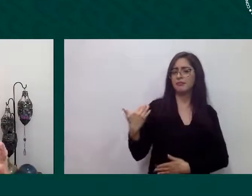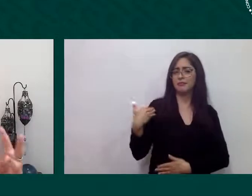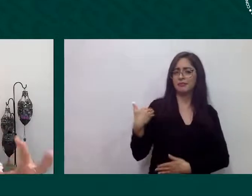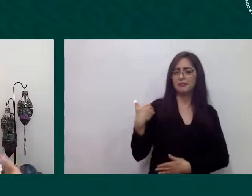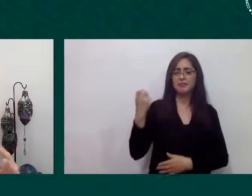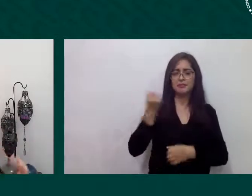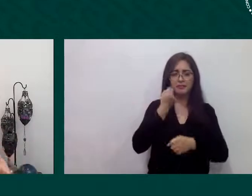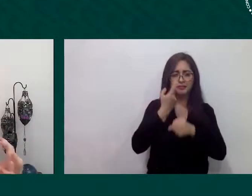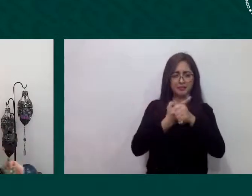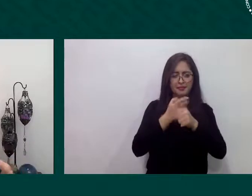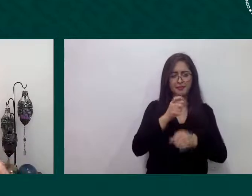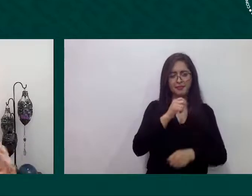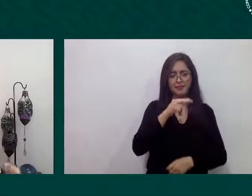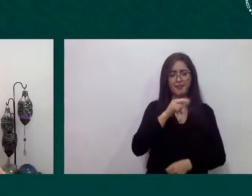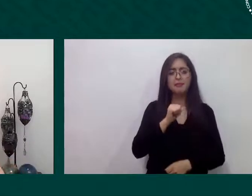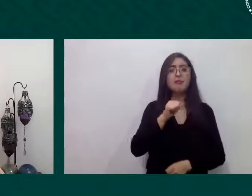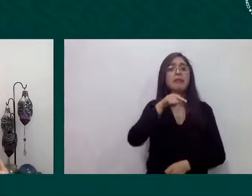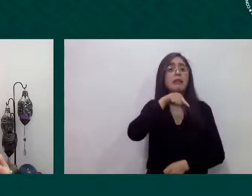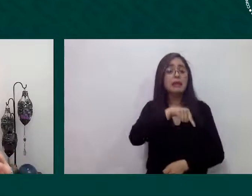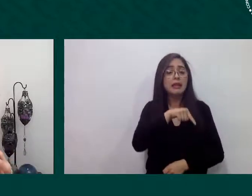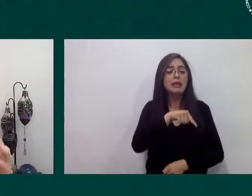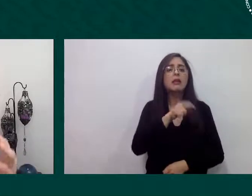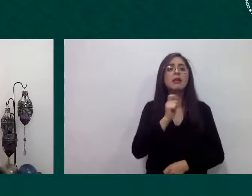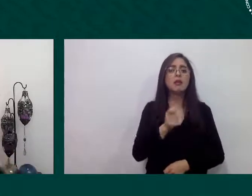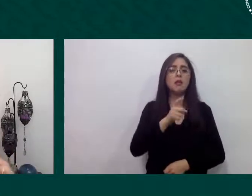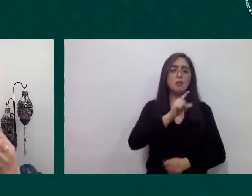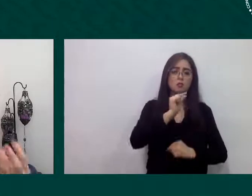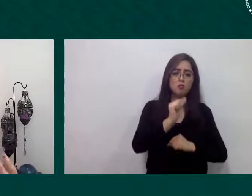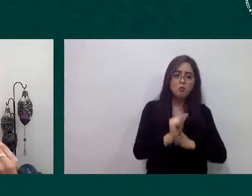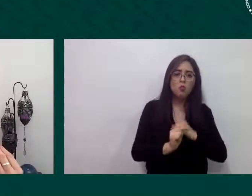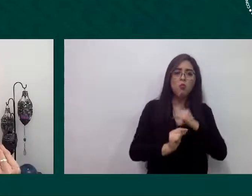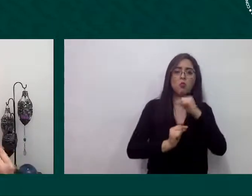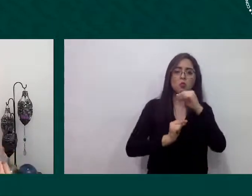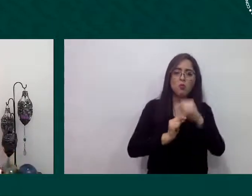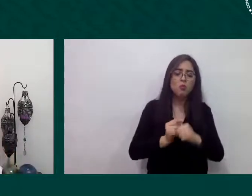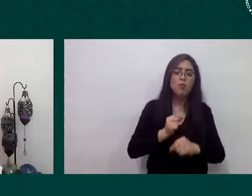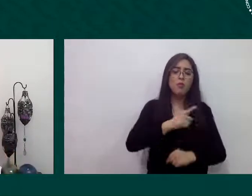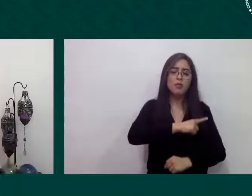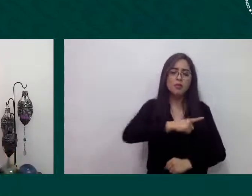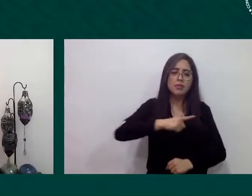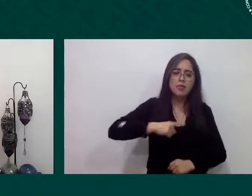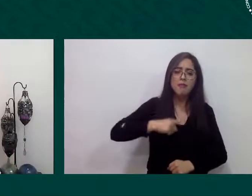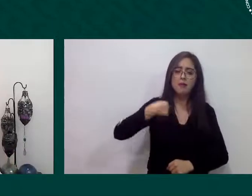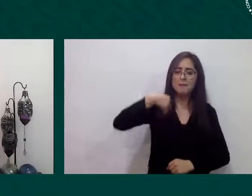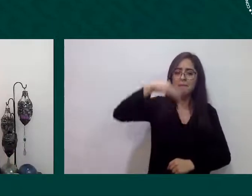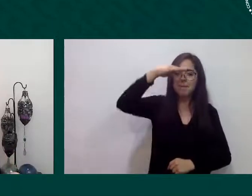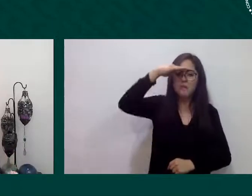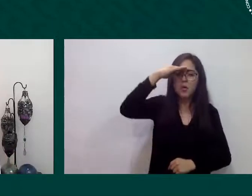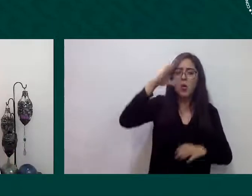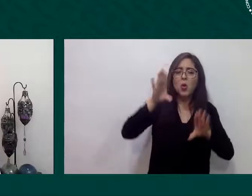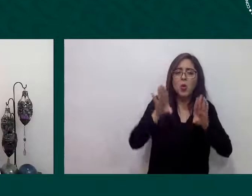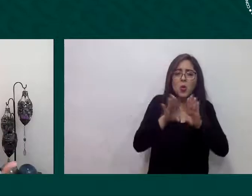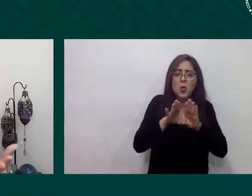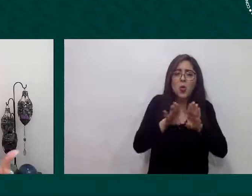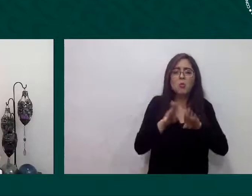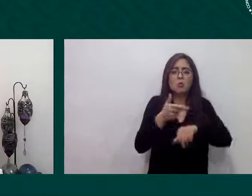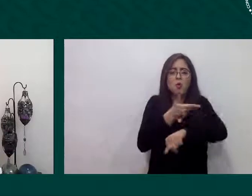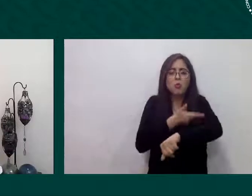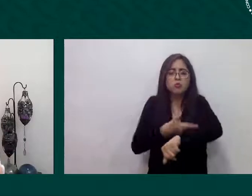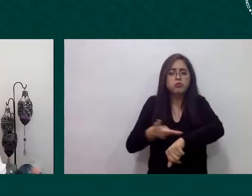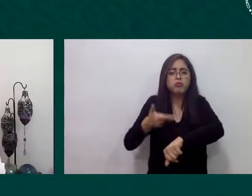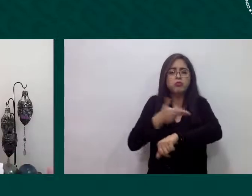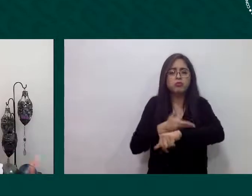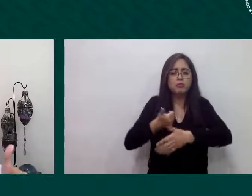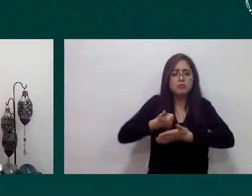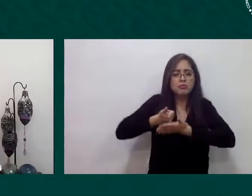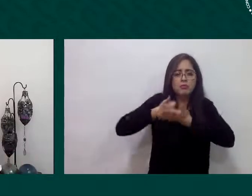han tenido que ir adaptando nuevas formas nuevas maneras en las que pueden contribuir y desarrollarse económicamente creo que